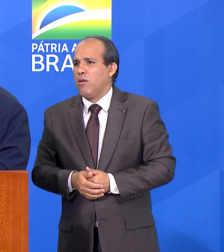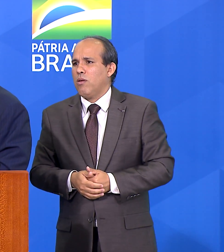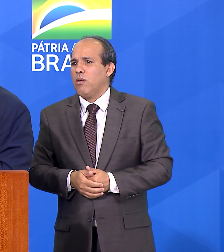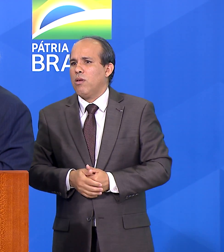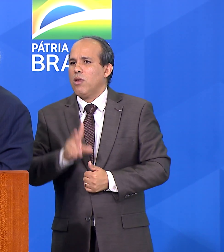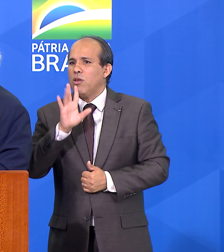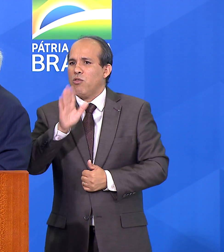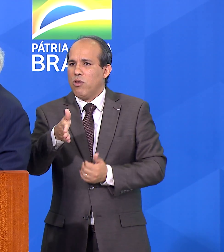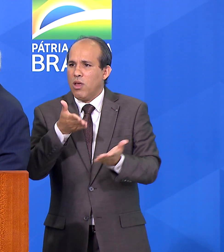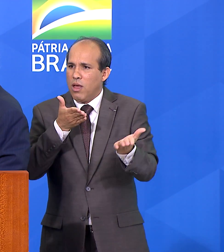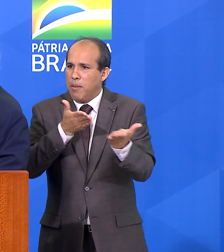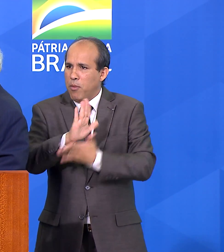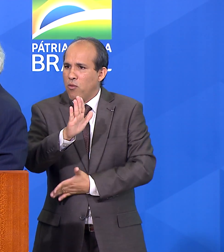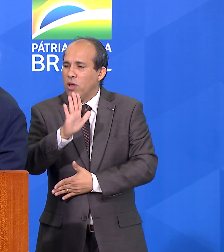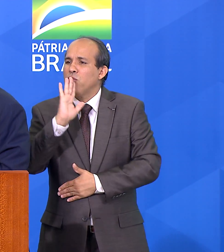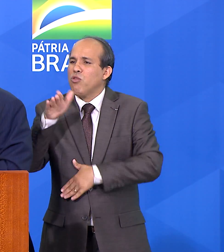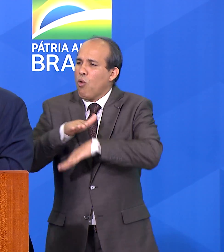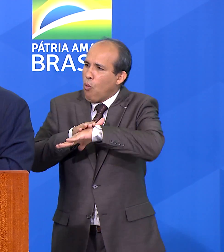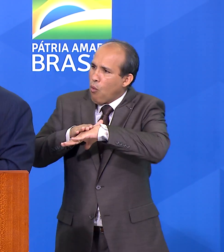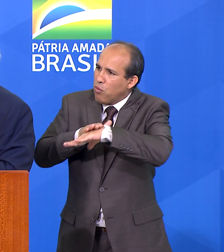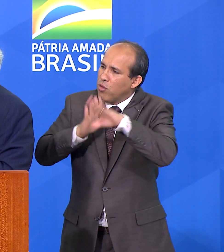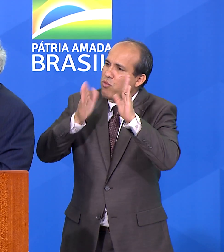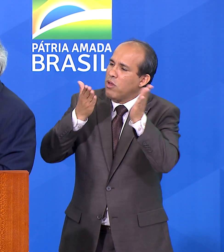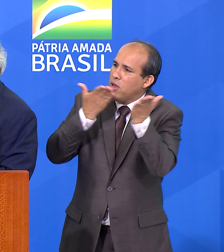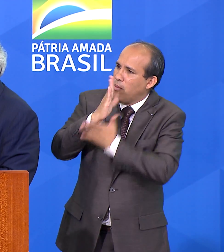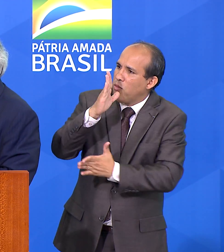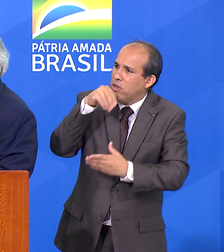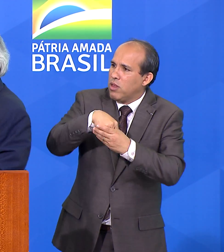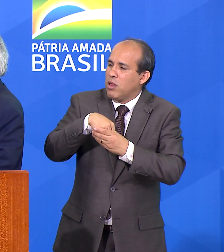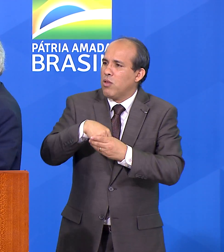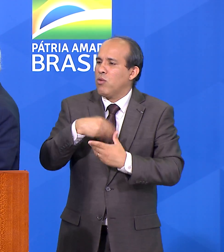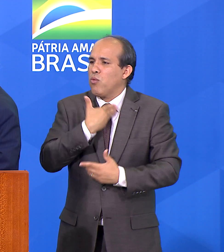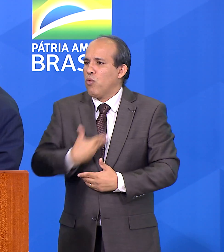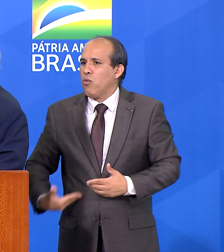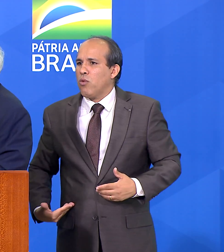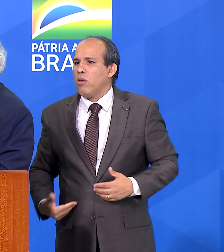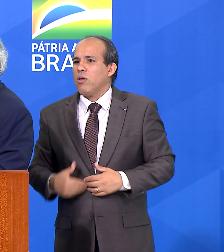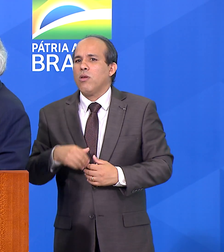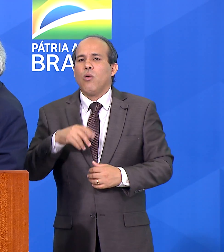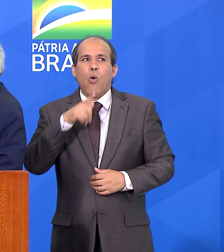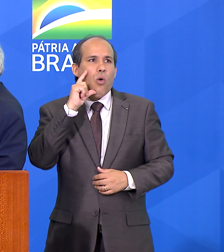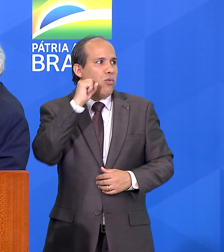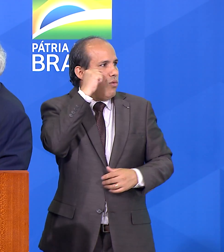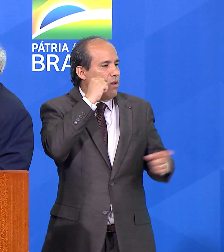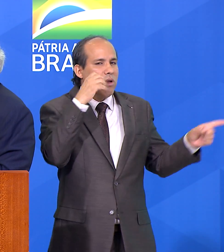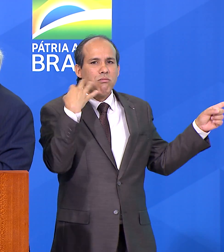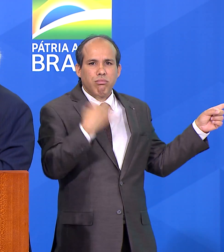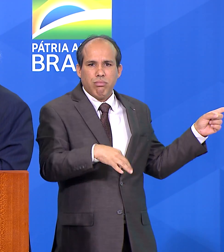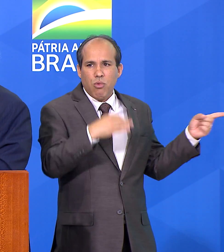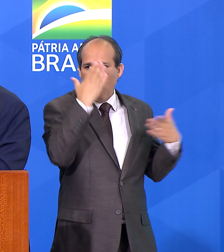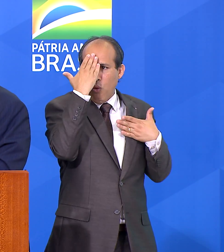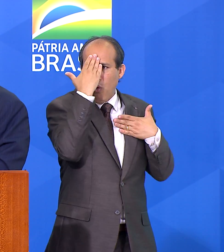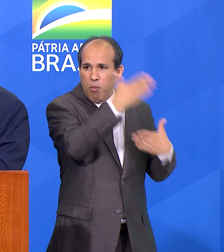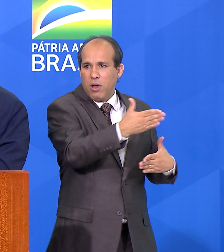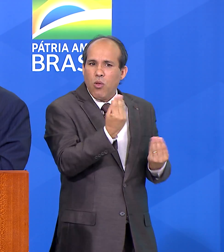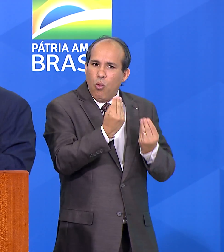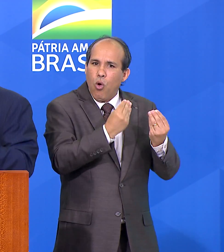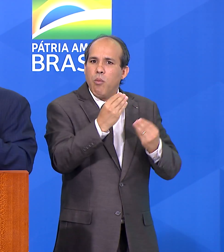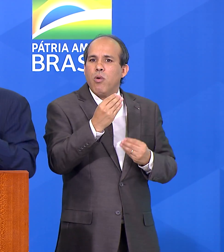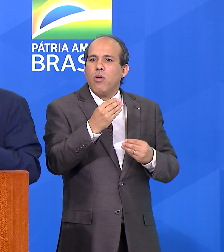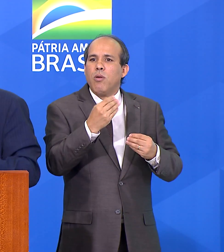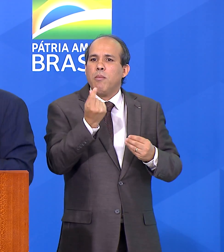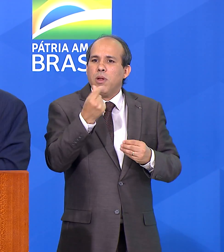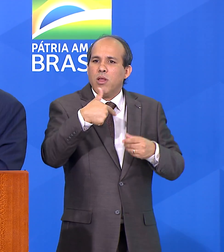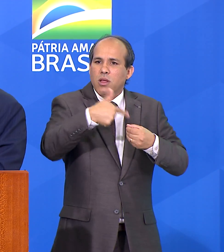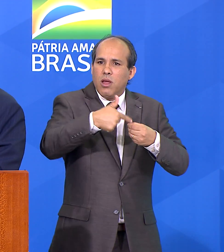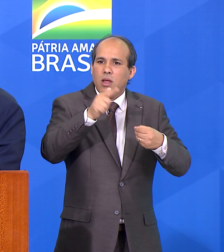que foi aprovado ontem, já tinha conversado, já tinha aprovado na Câmara, já estava pronto. E o Senado ontem fez a parte dele. Agradeço ao ministro Ciro também e a